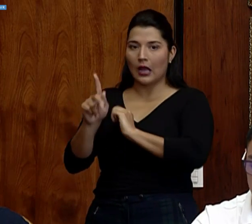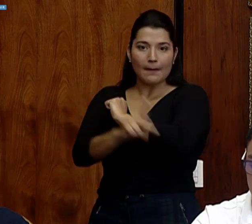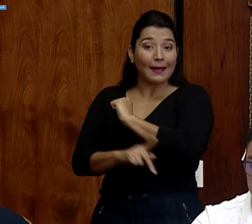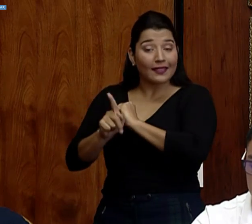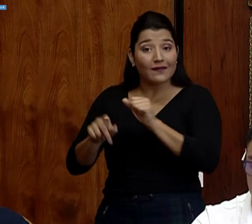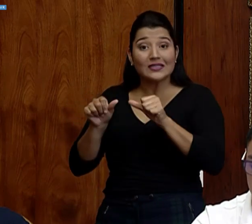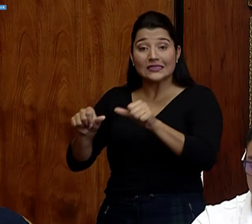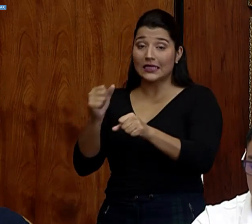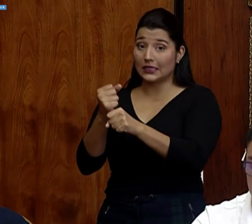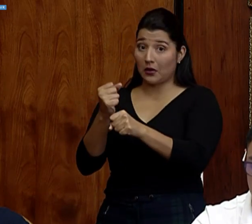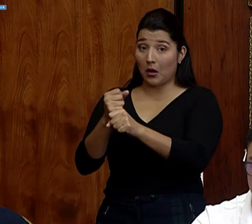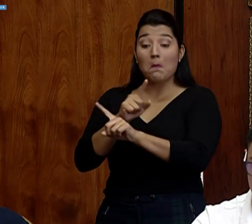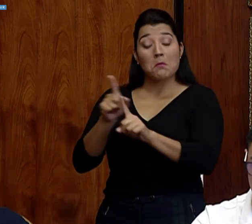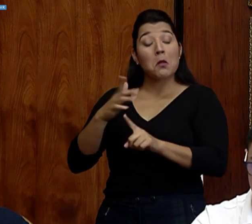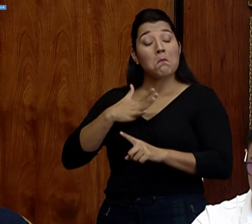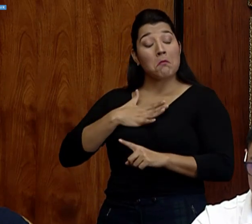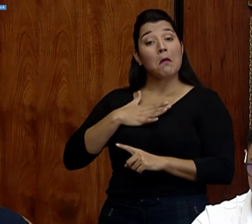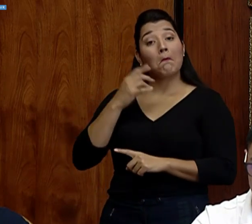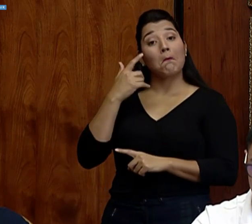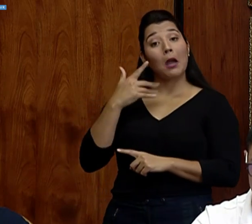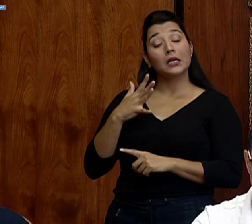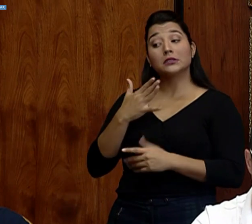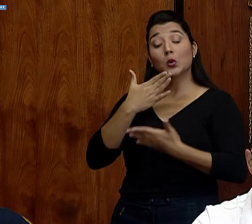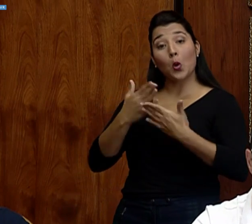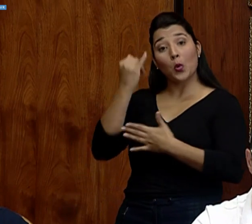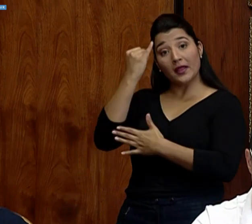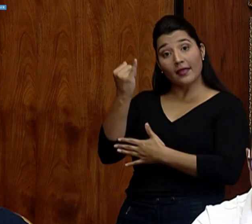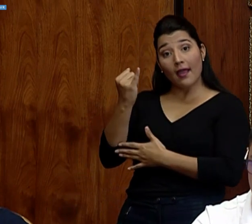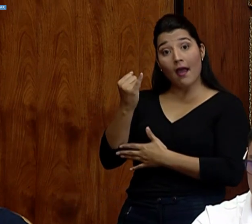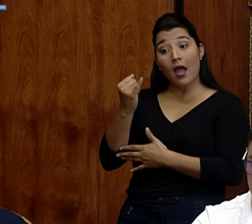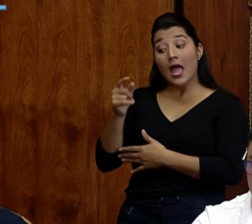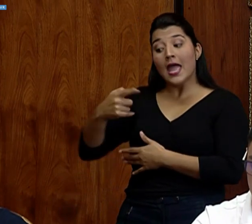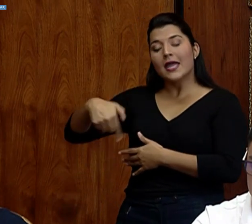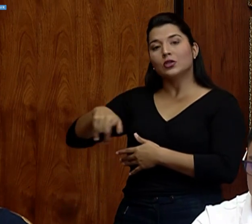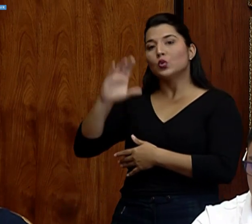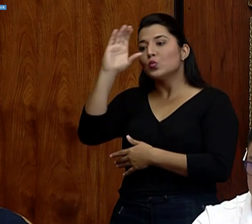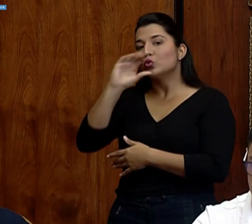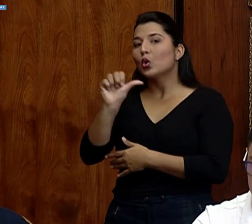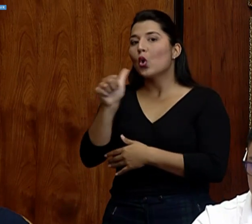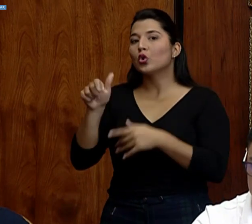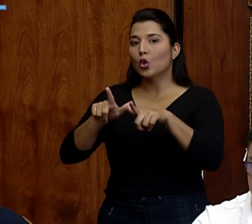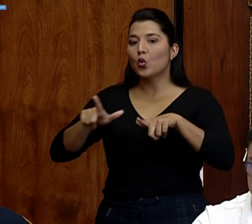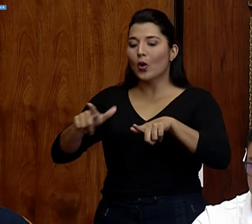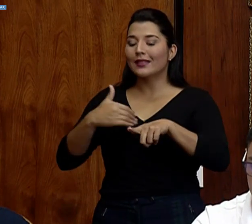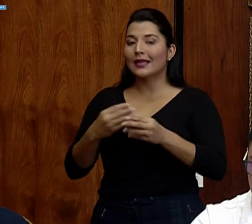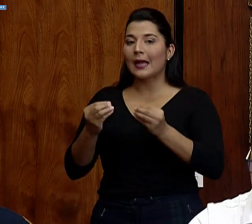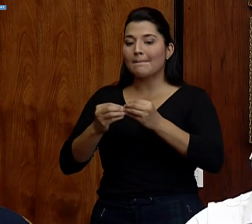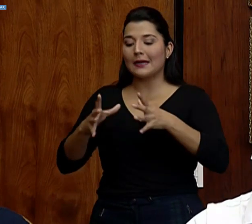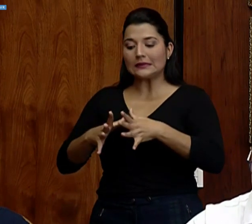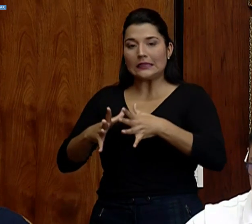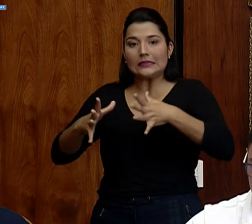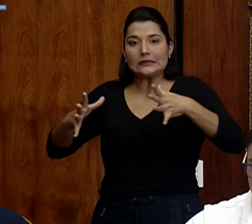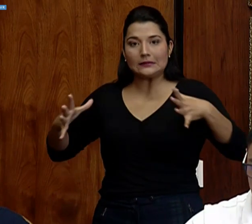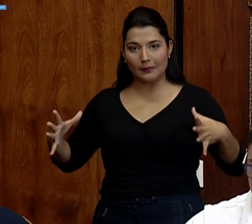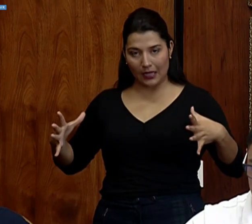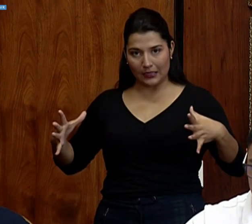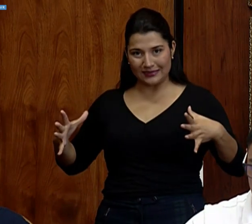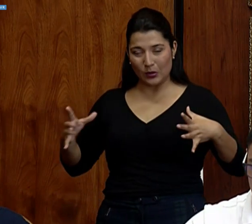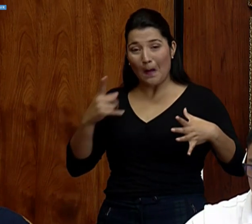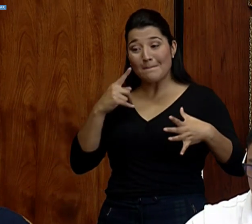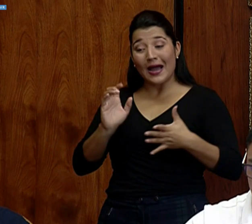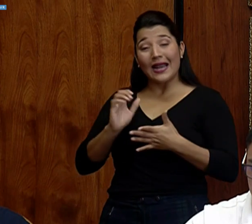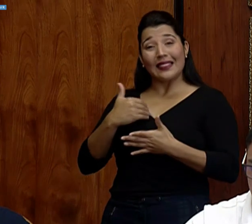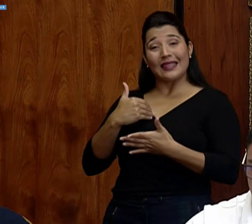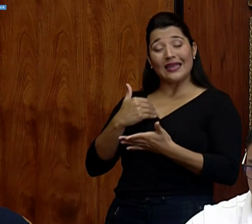Pero me parece una muy buena medida el hecho de que ellos busquen un lugar en donde tengan más capacidad de espaciarse más y tener menos